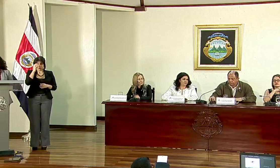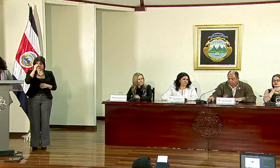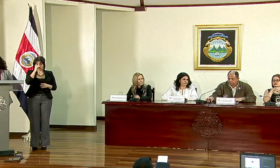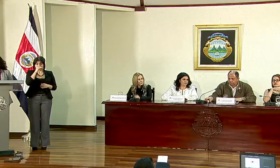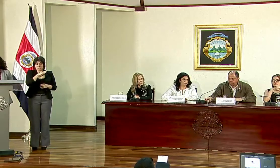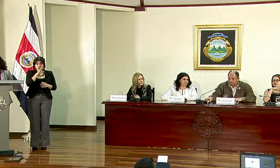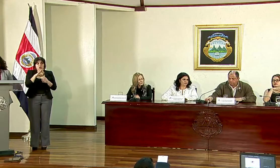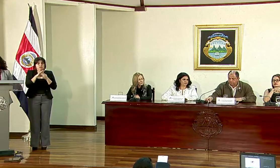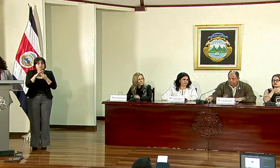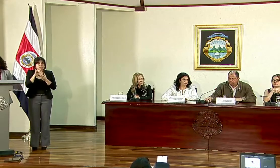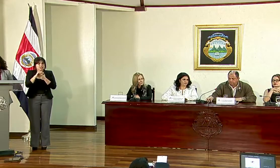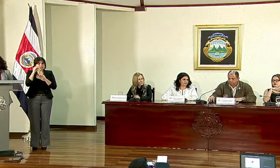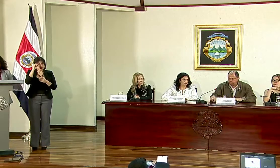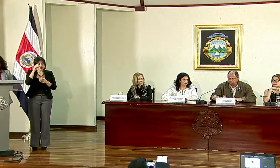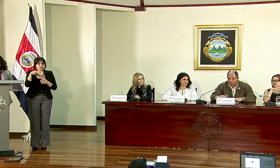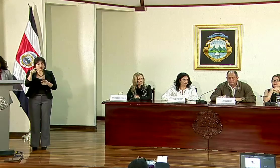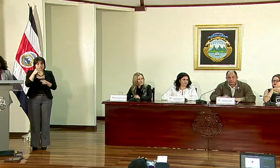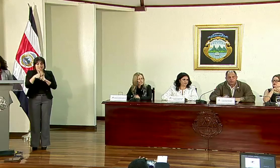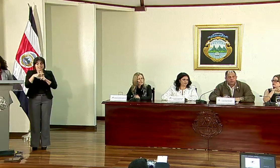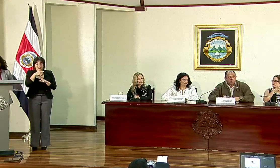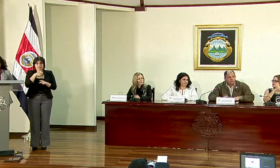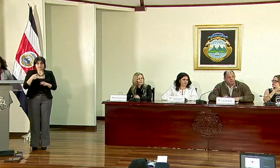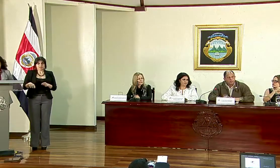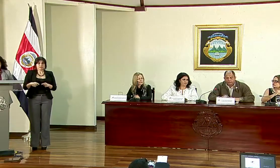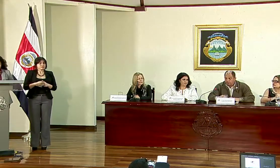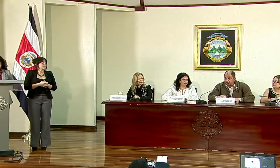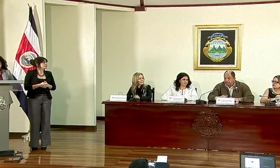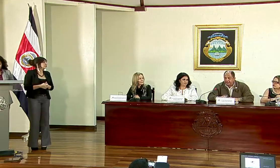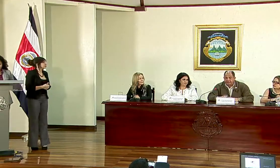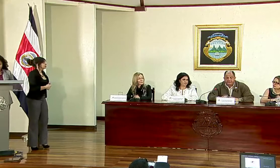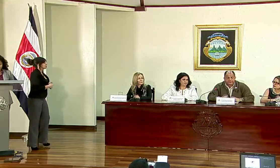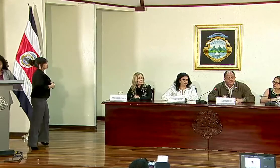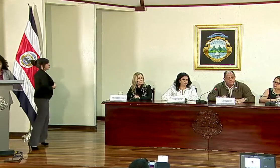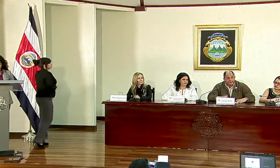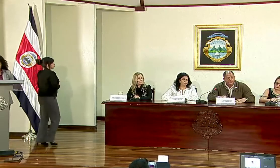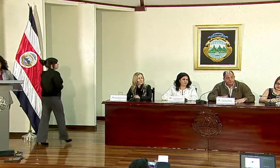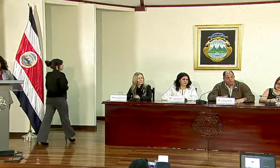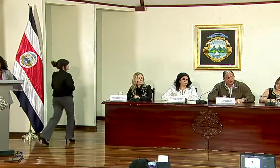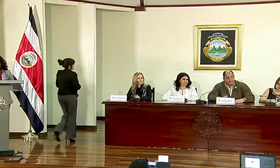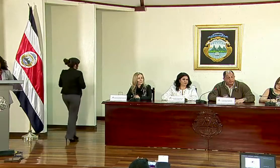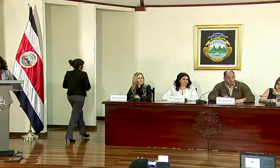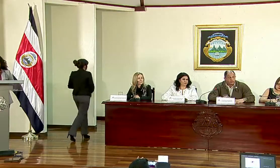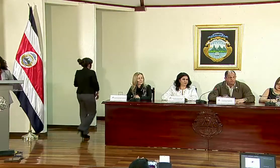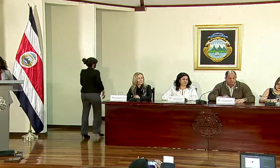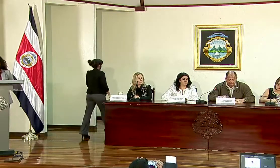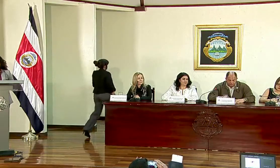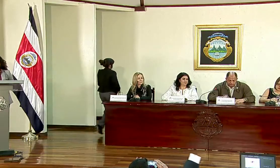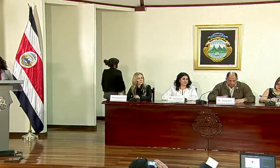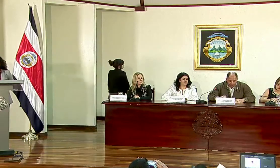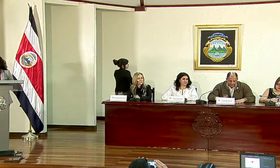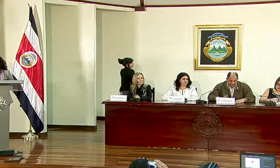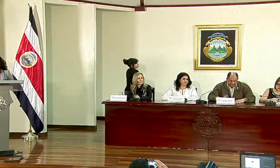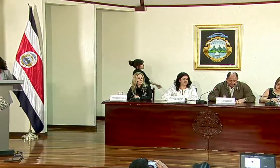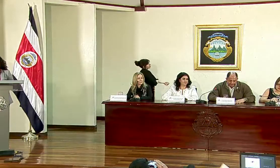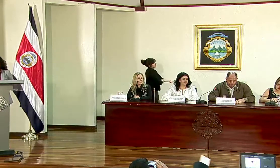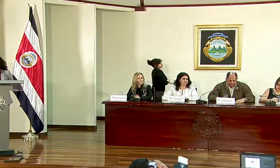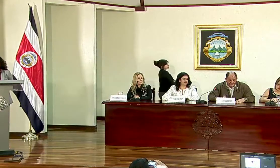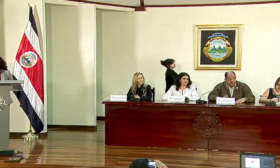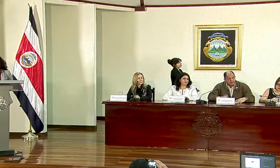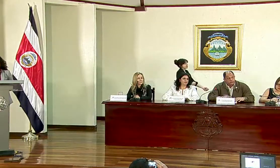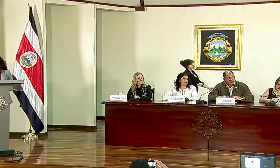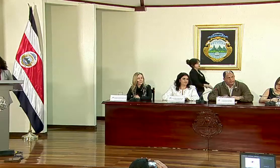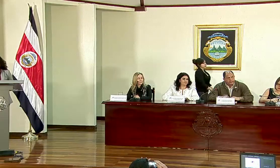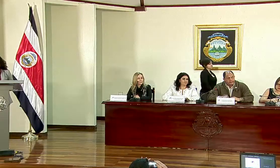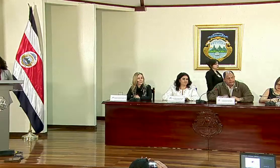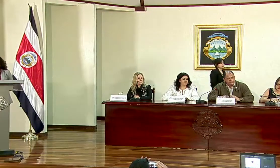merita estas reacciones de los exmandatarios? bueno muchas gracias con respecto a la